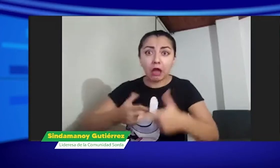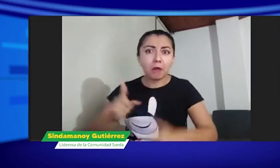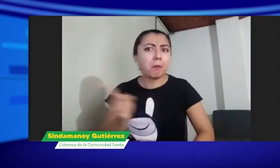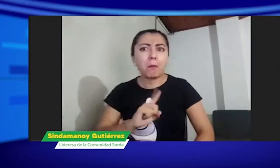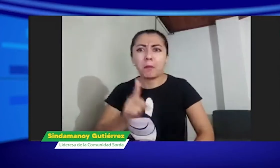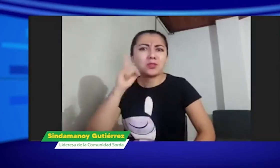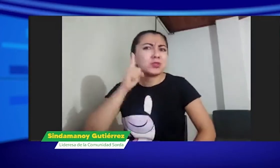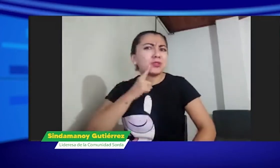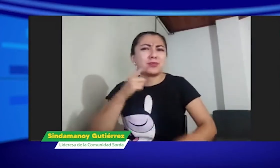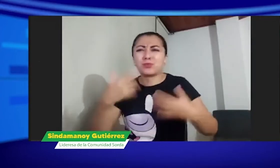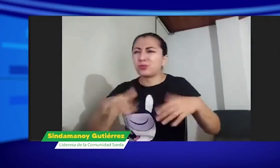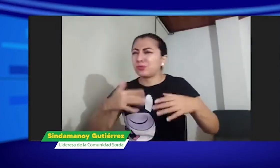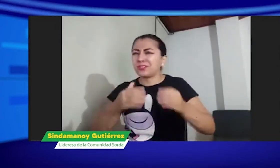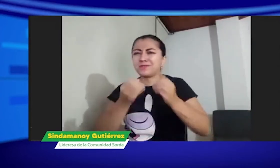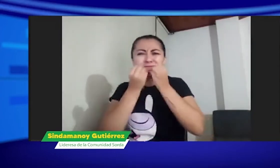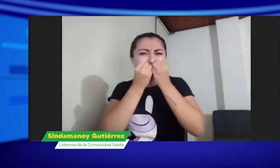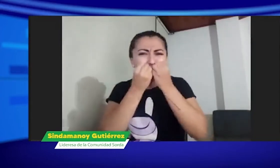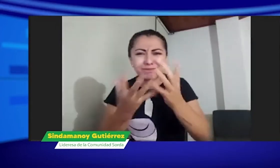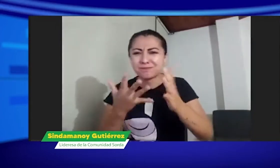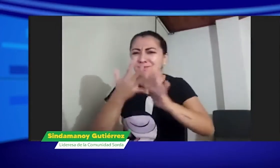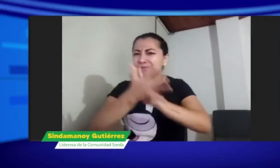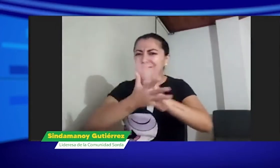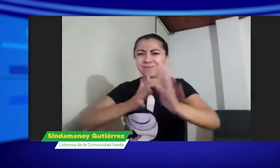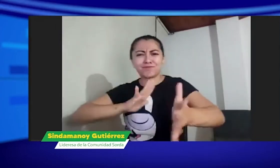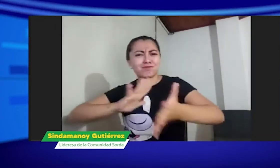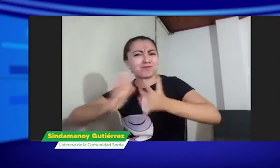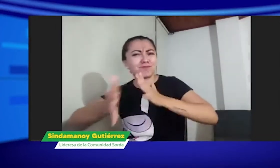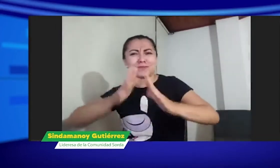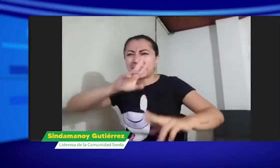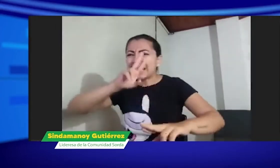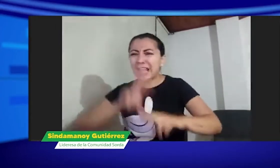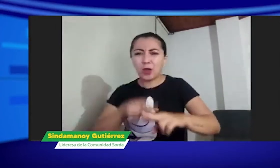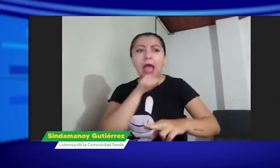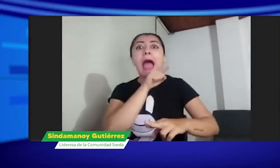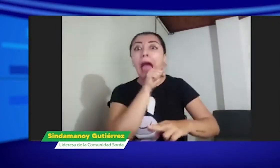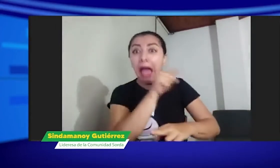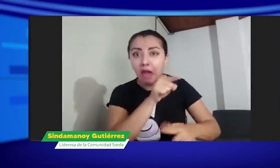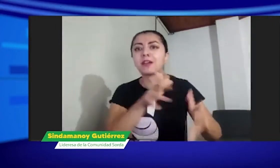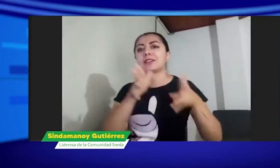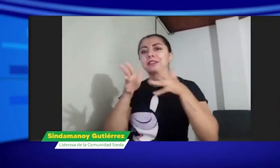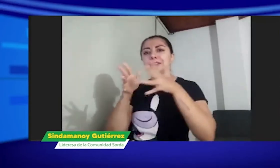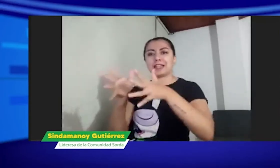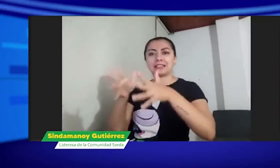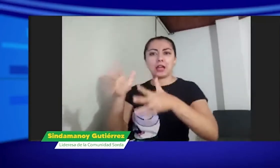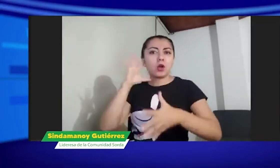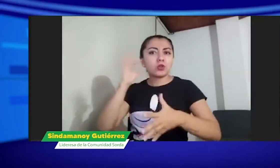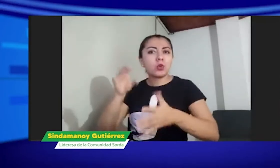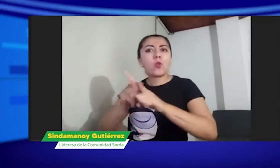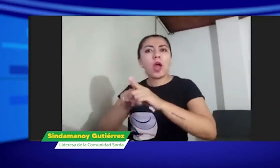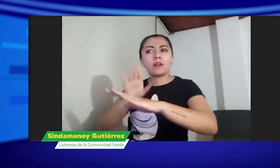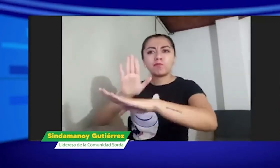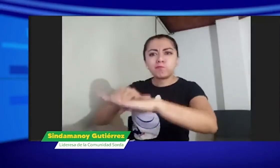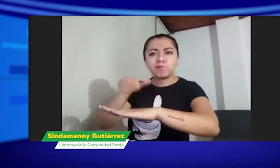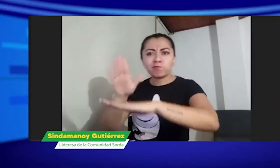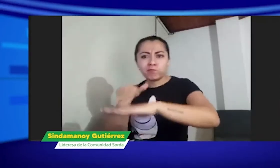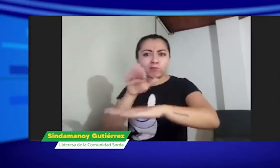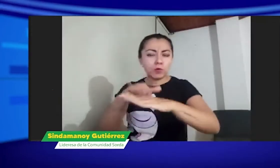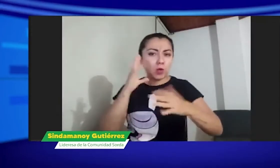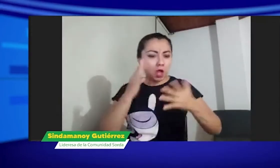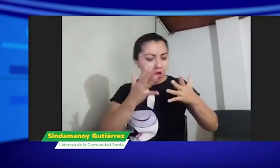hacen de pronto de una manera asignada como lo haría un oyente. ¿Por qué? Porque es la lengua natural. Entonces,